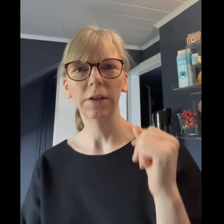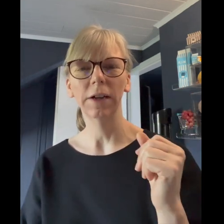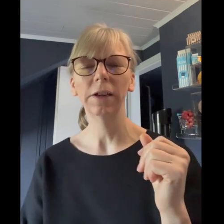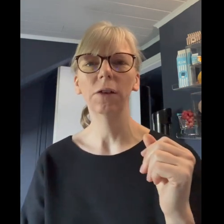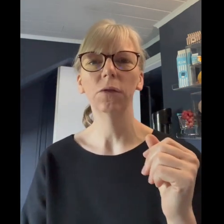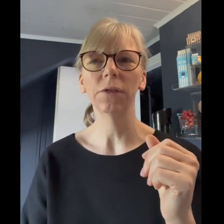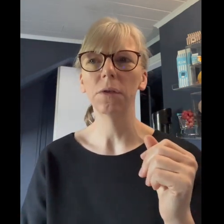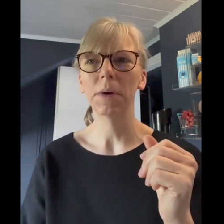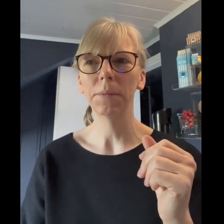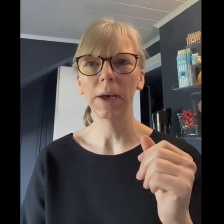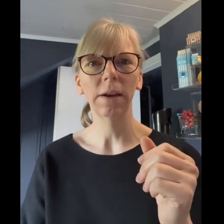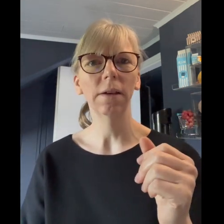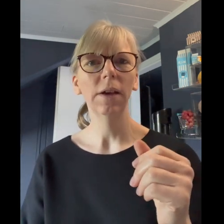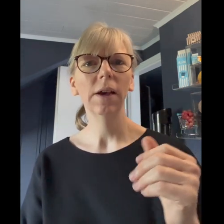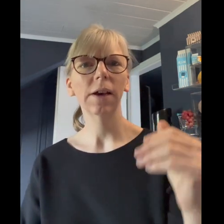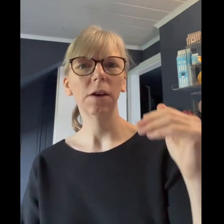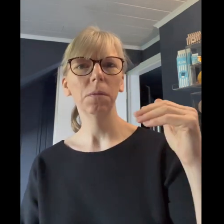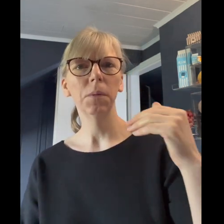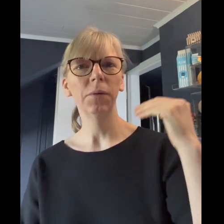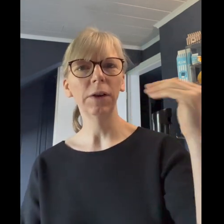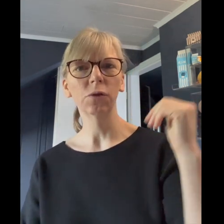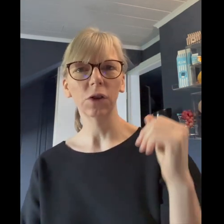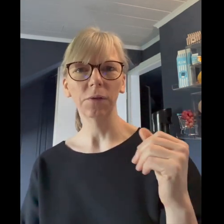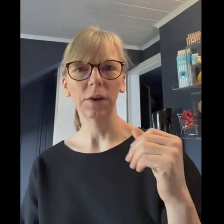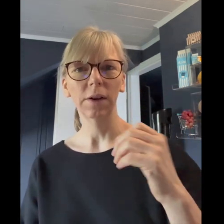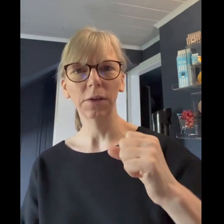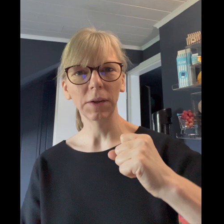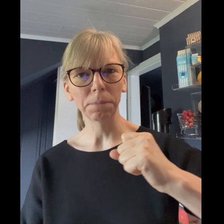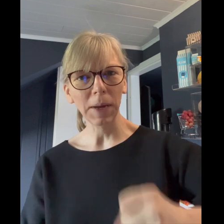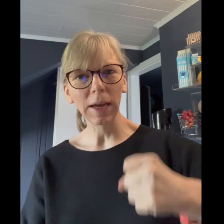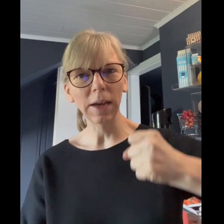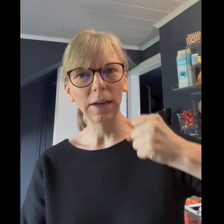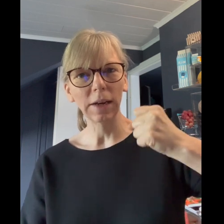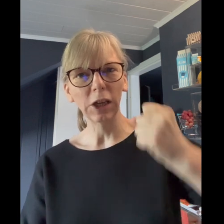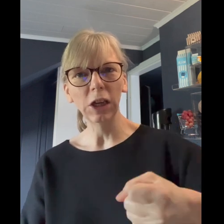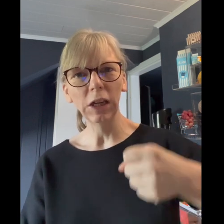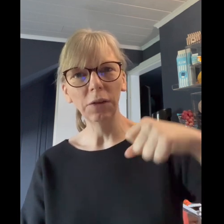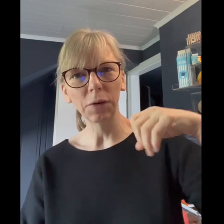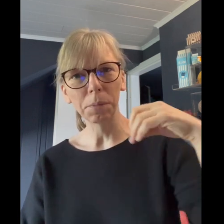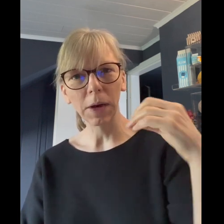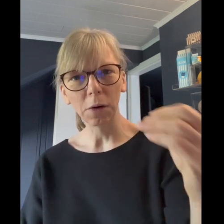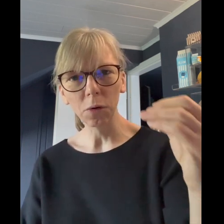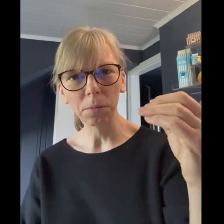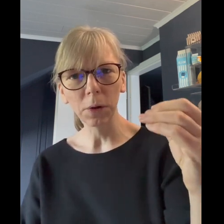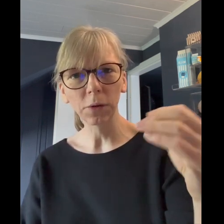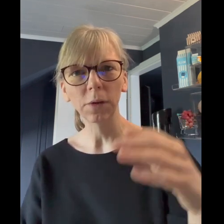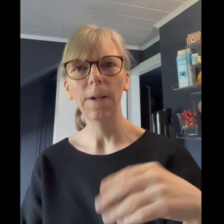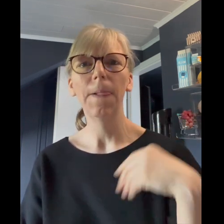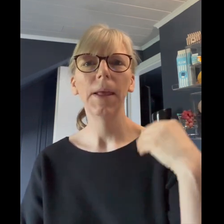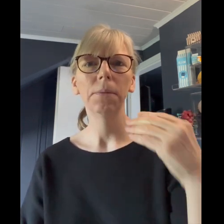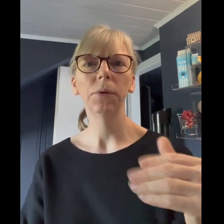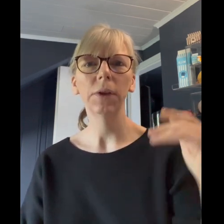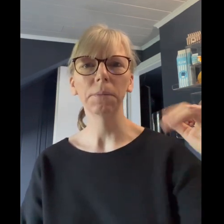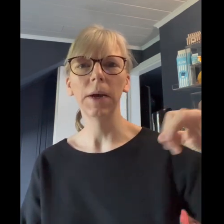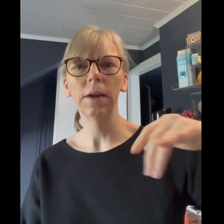anregung das noch mal am rande kann über bewegung stattfinden also ich mehr energie verbrauchen möchte muss ich meine